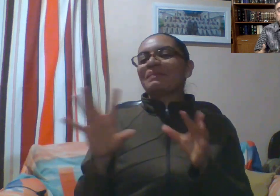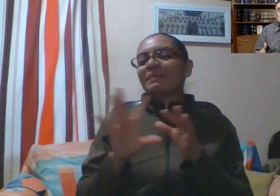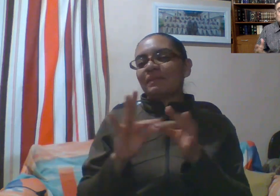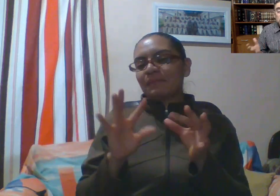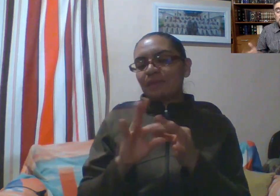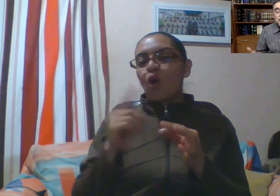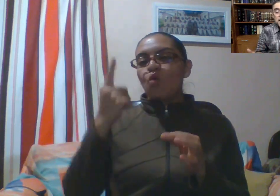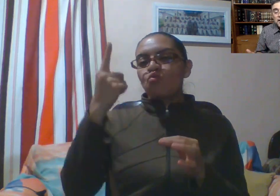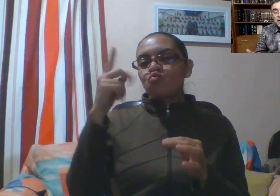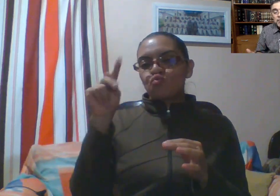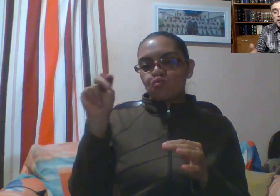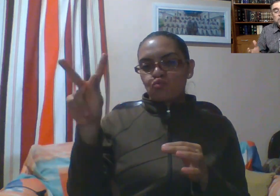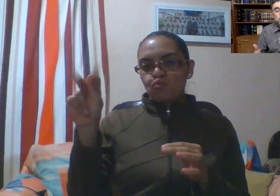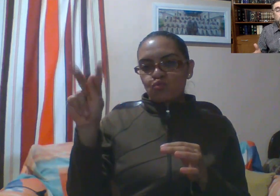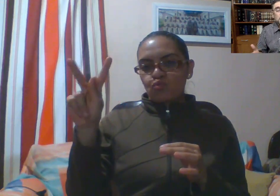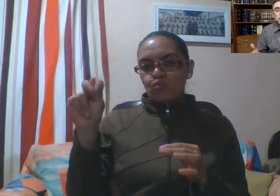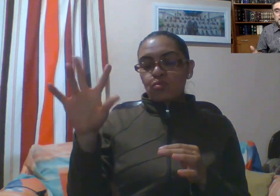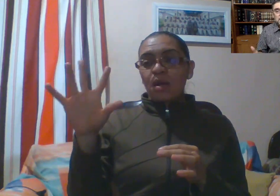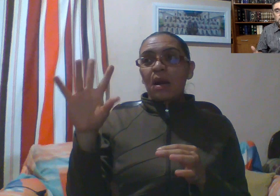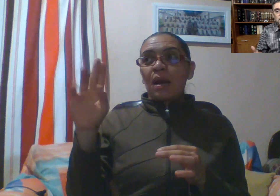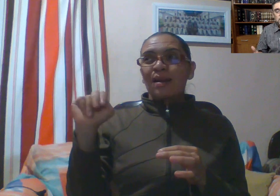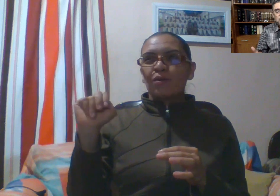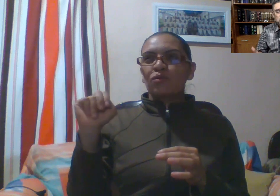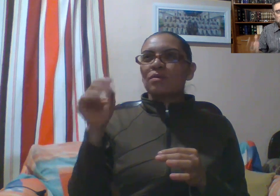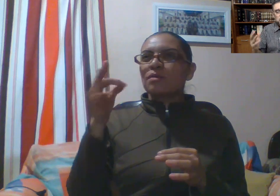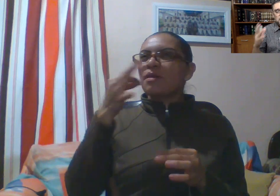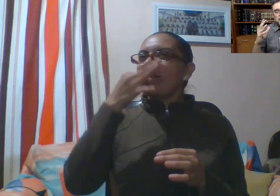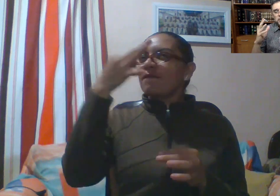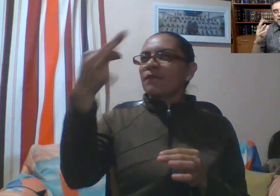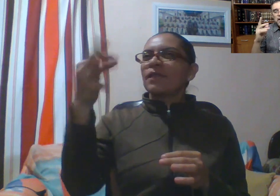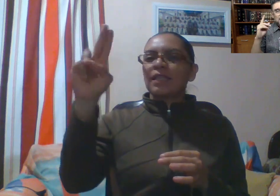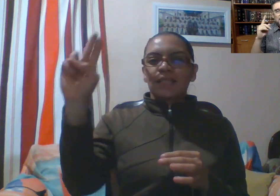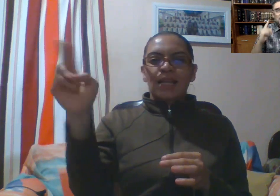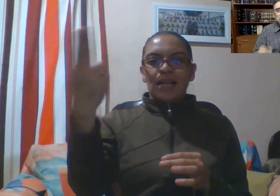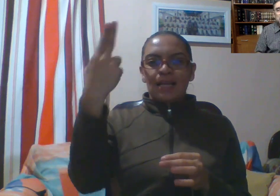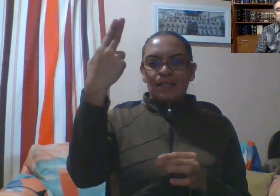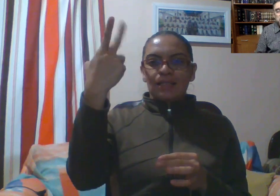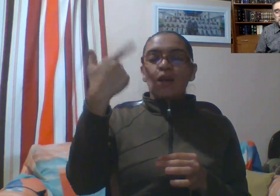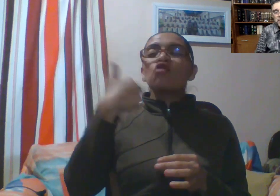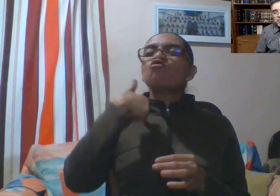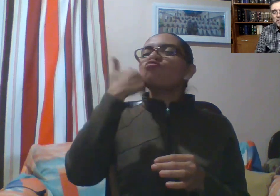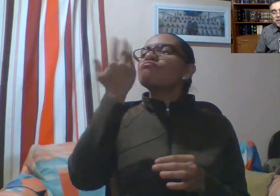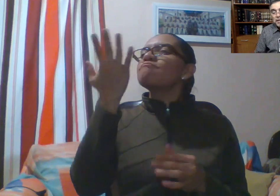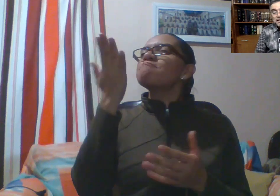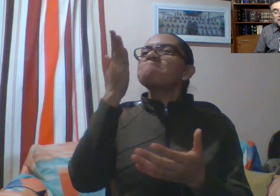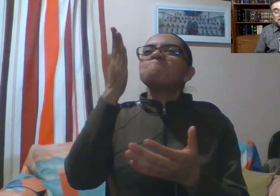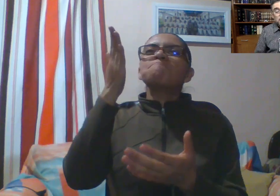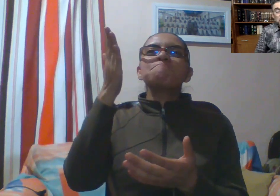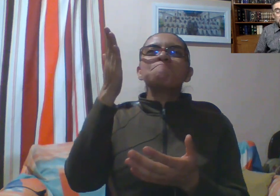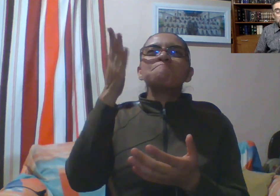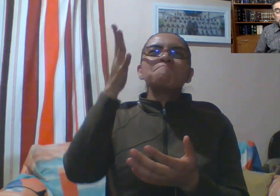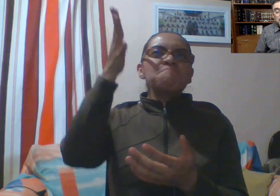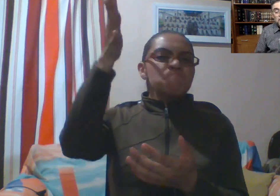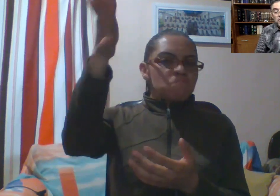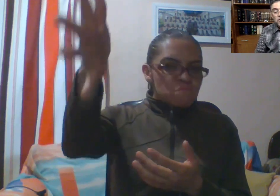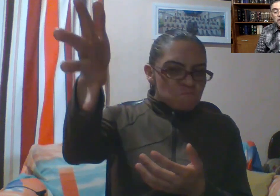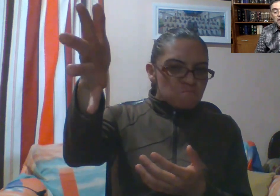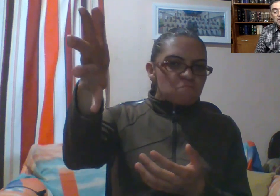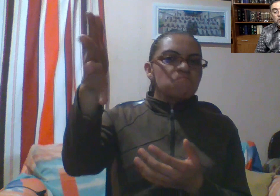cierta universidad, aparece un joven diciendo, yo sí quiero ser alguien en la vida. Se trata de una apelación a la natural